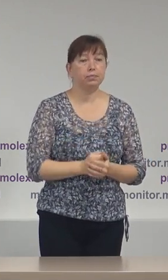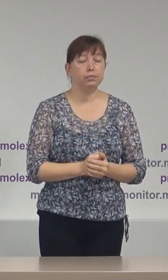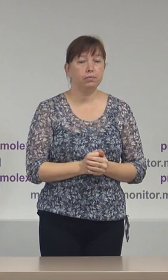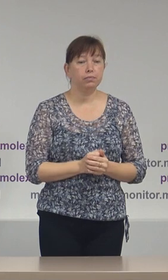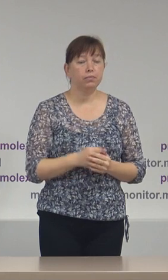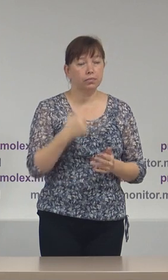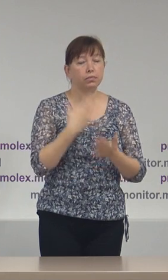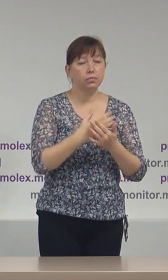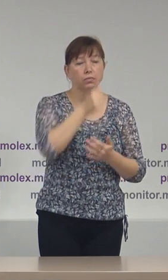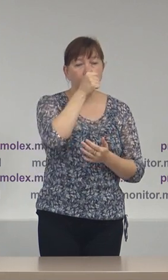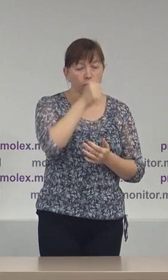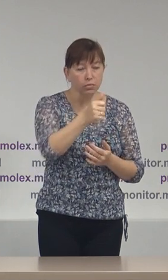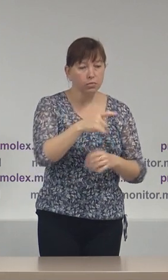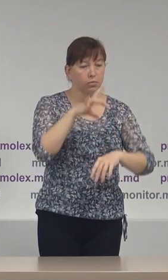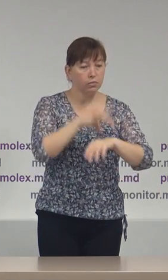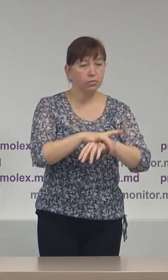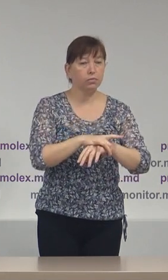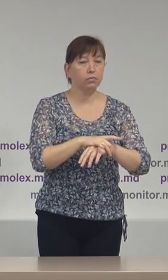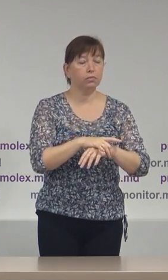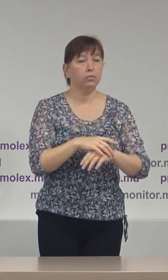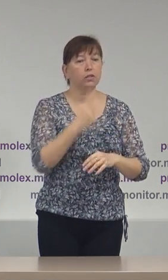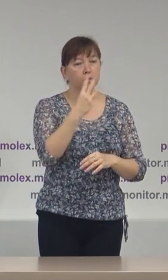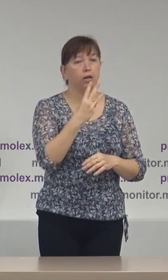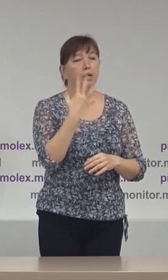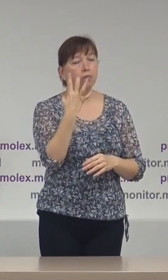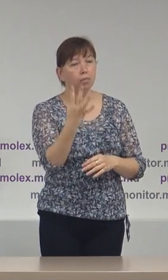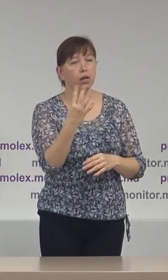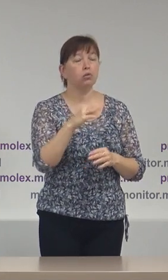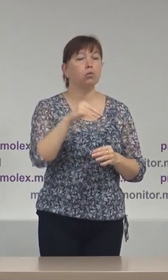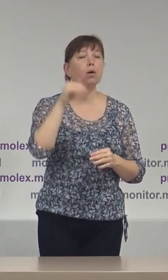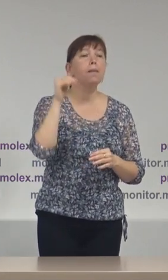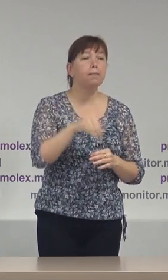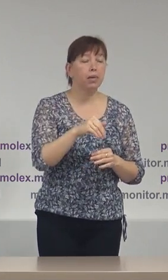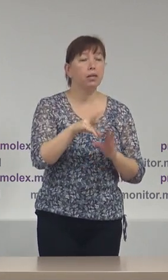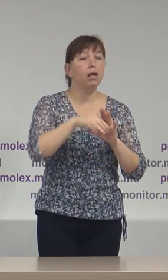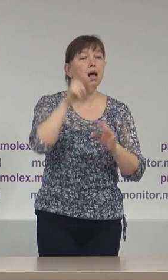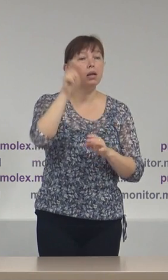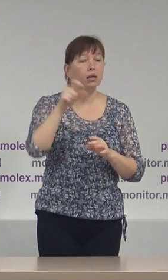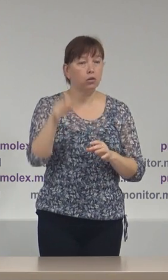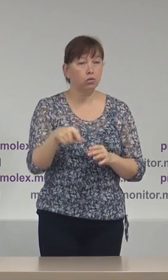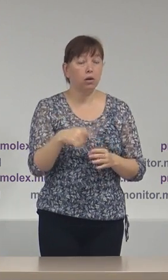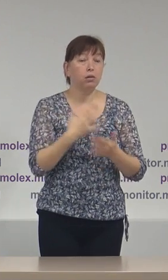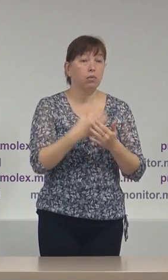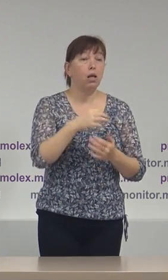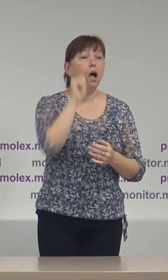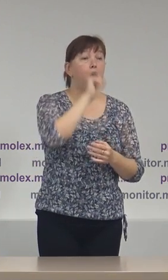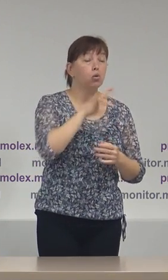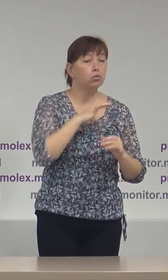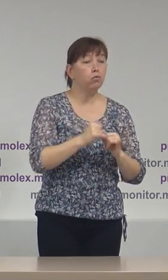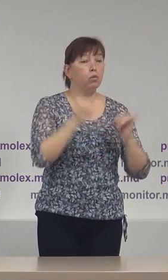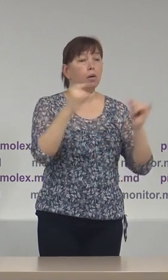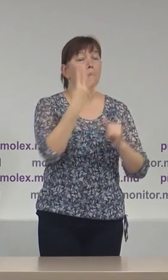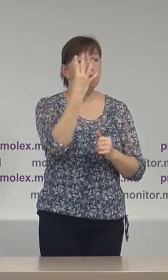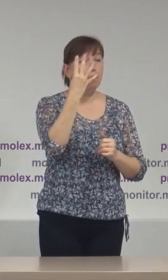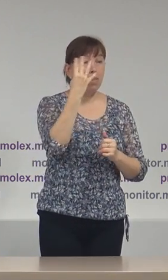Deci lunar se atestă fluctuații de 3-4 mii de alegători. Deci dacă în august am avut o creștere cu